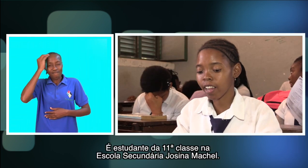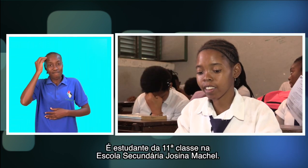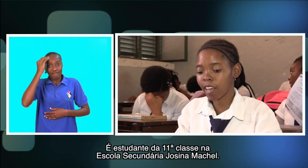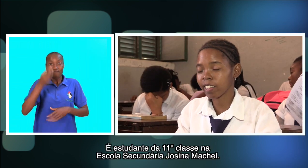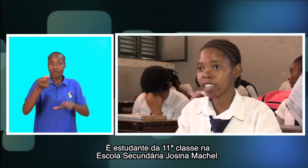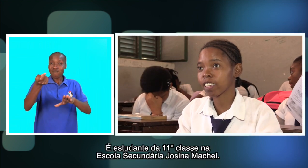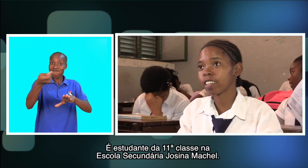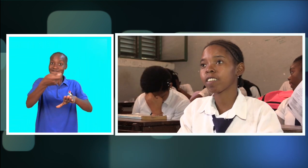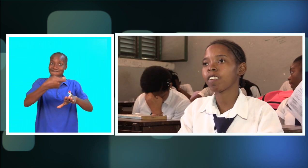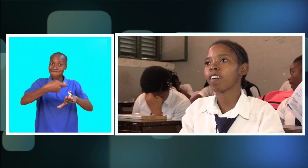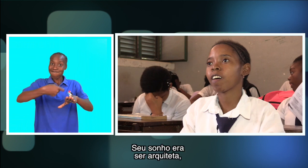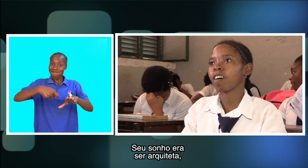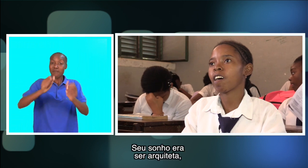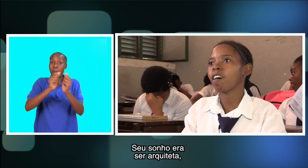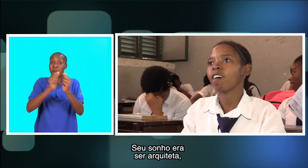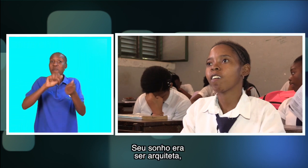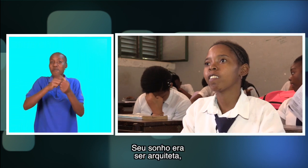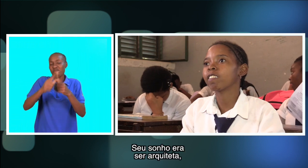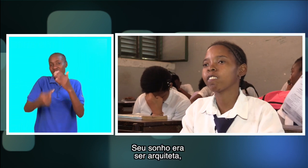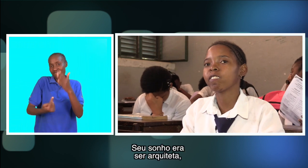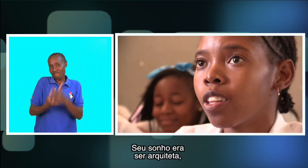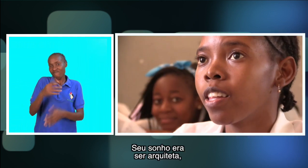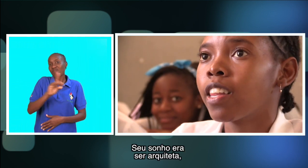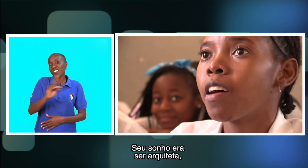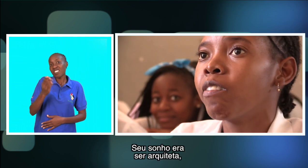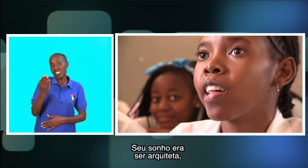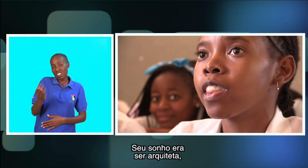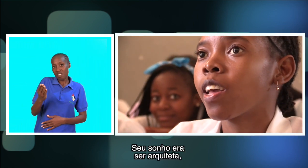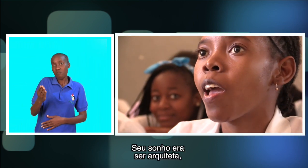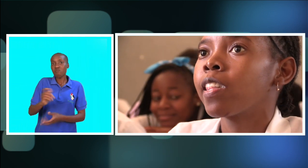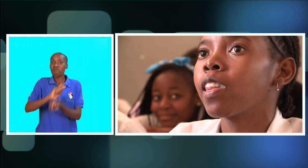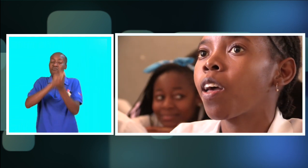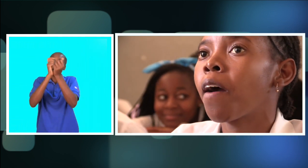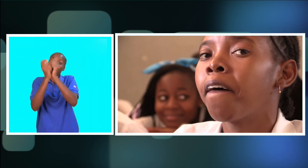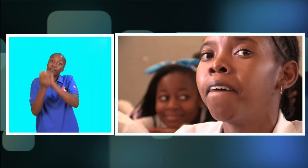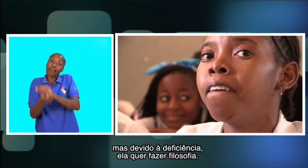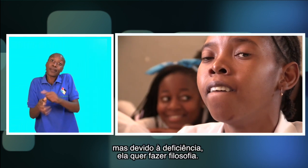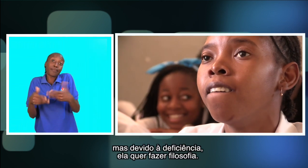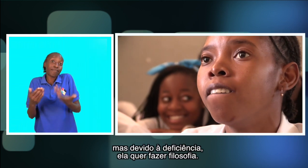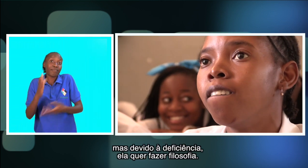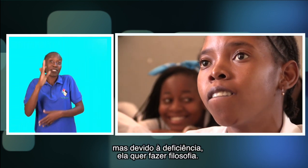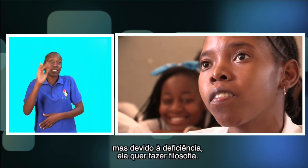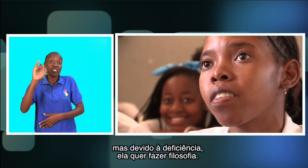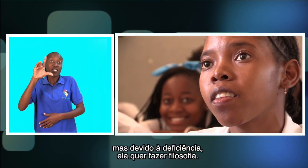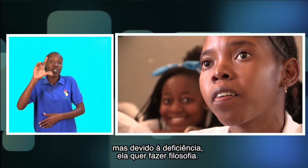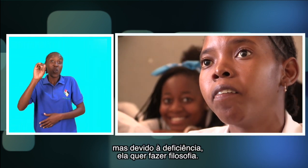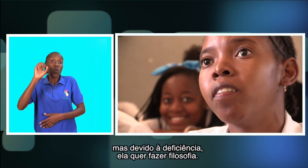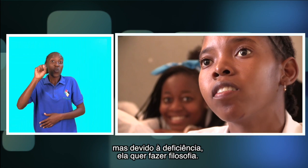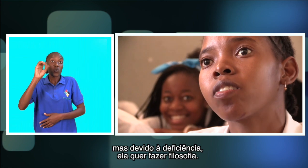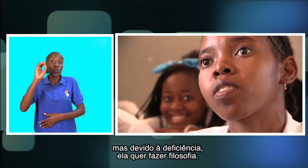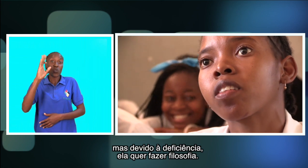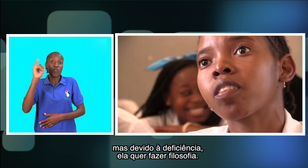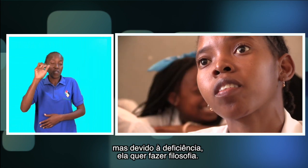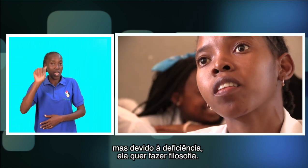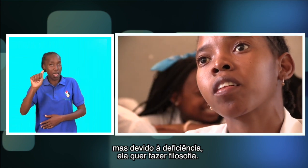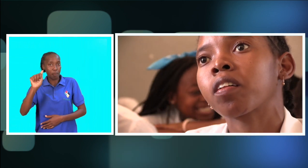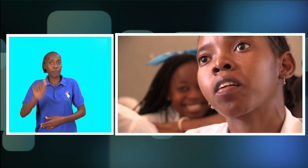Jusina Machel. Seu sonho era ser arquiteta, mas devido à deficiência, ela